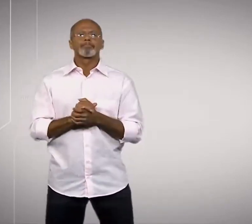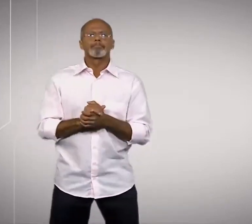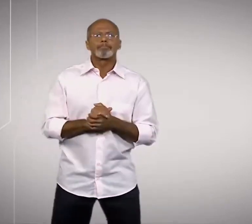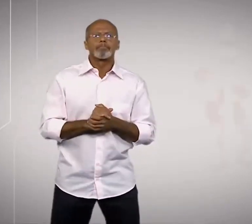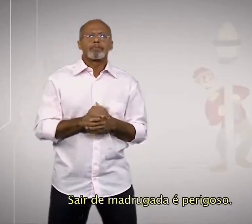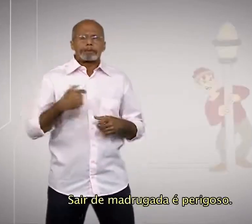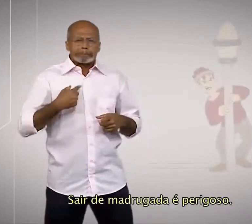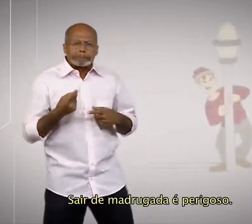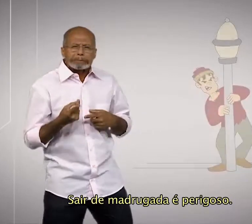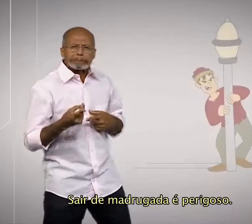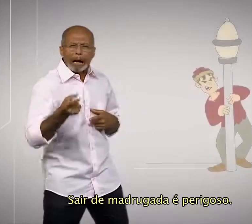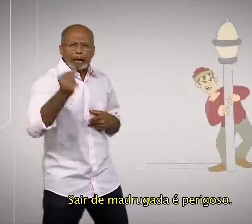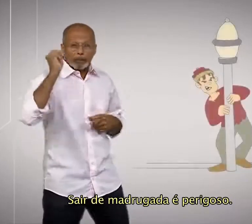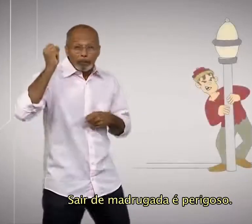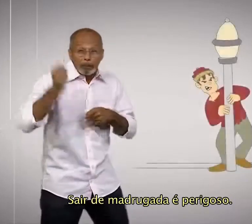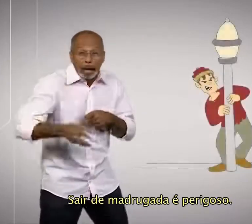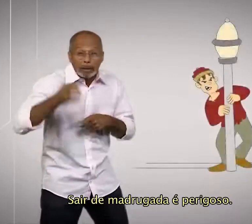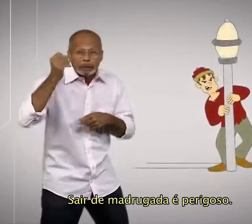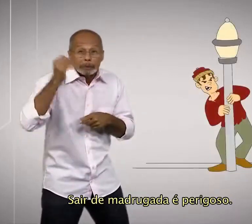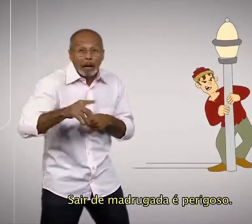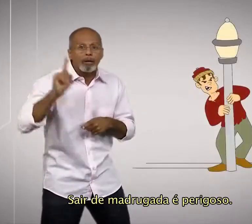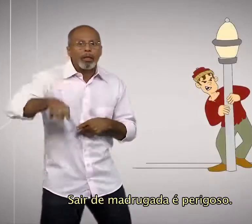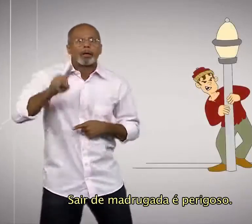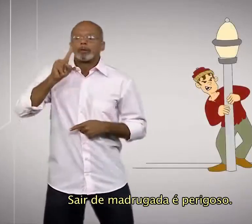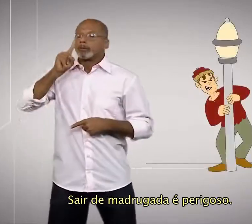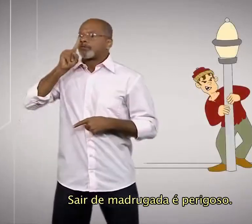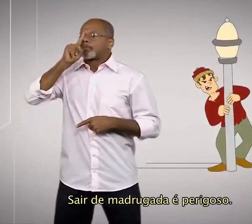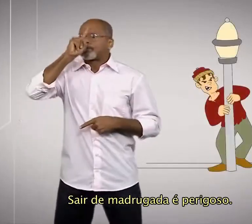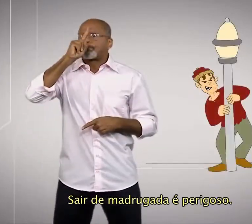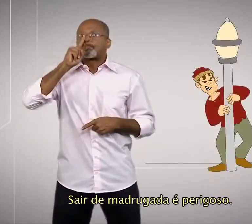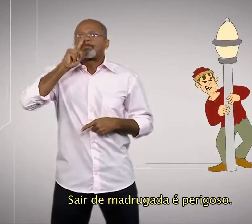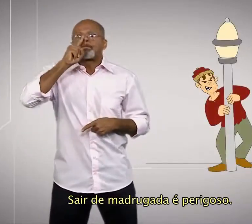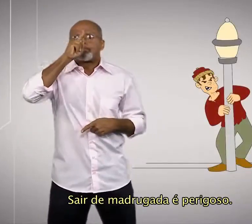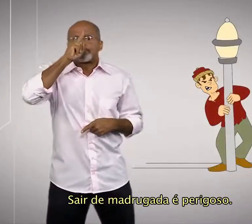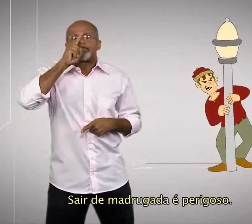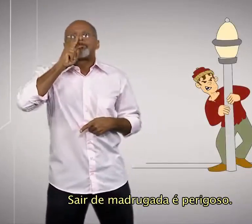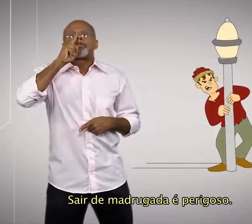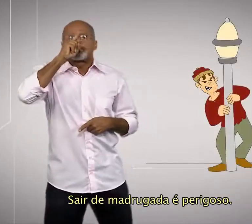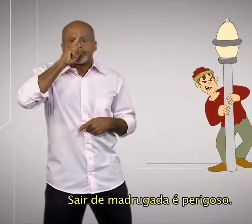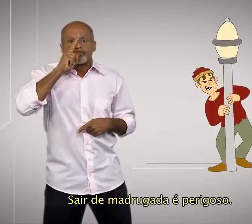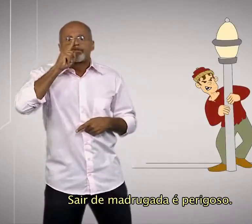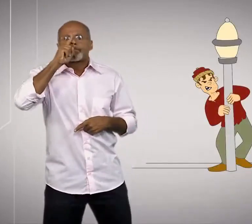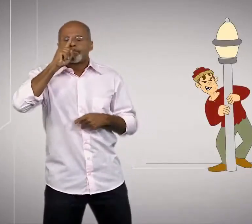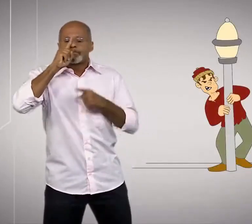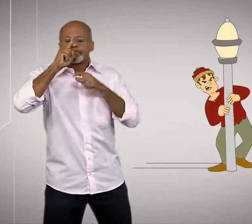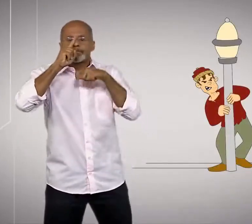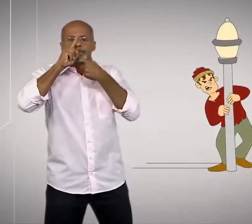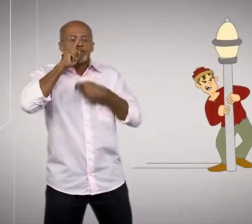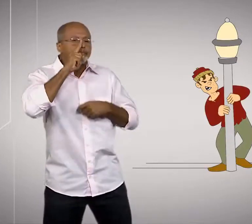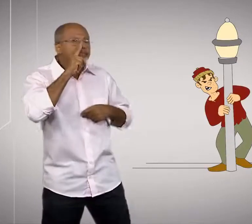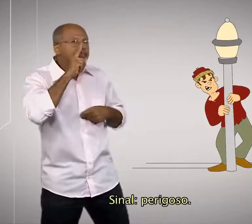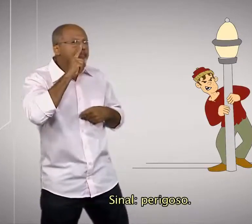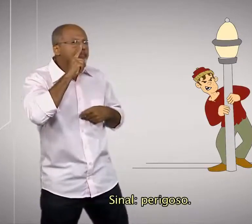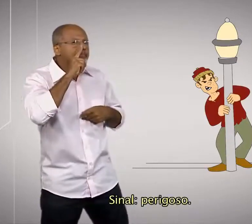Sair de madrugada é perigoso. Sinal,